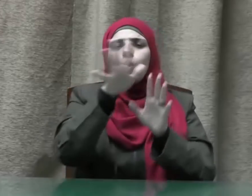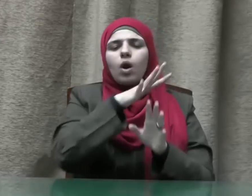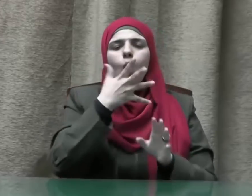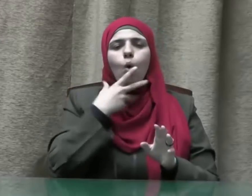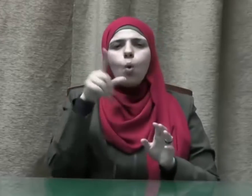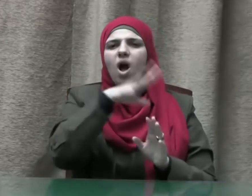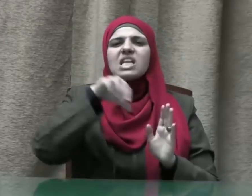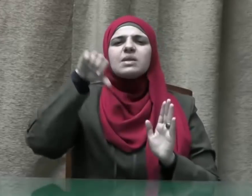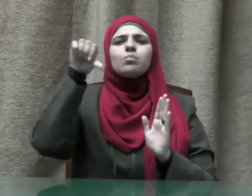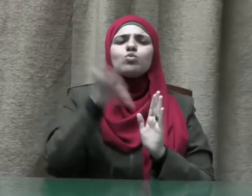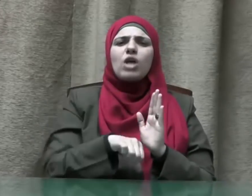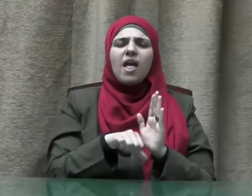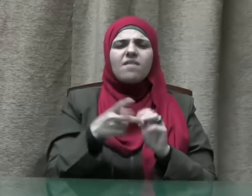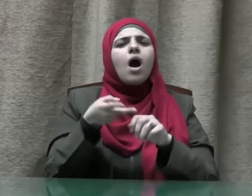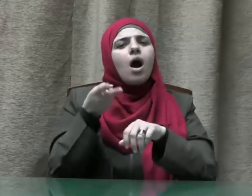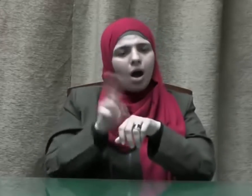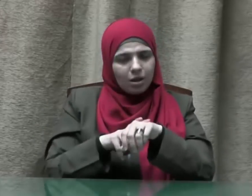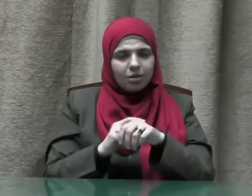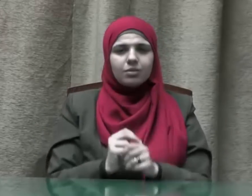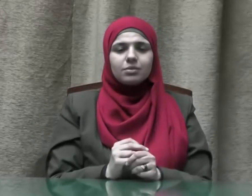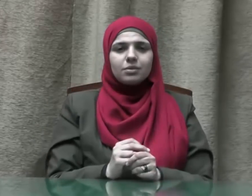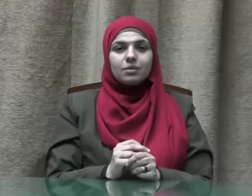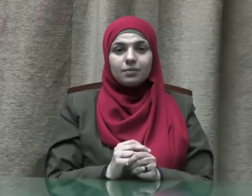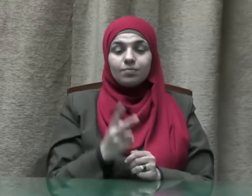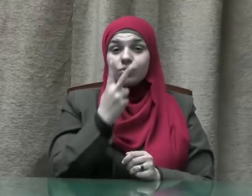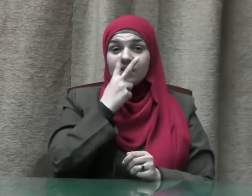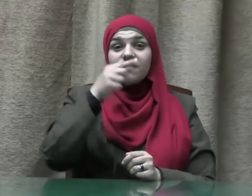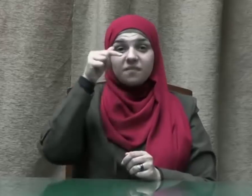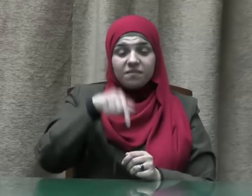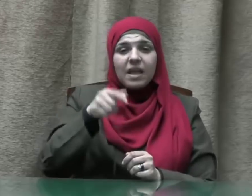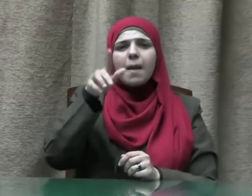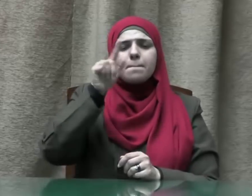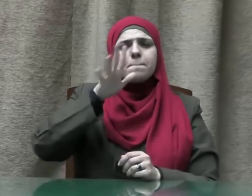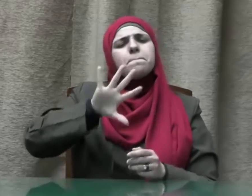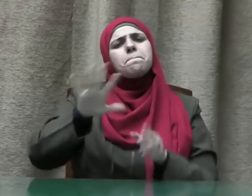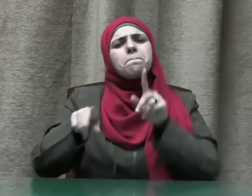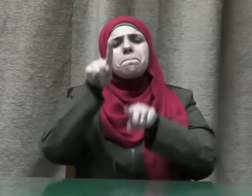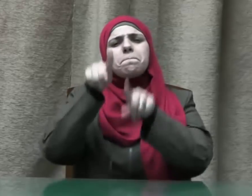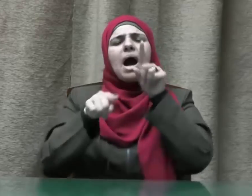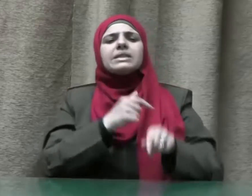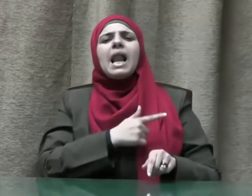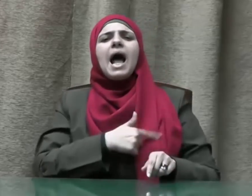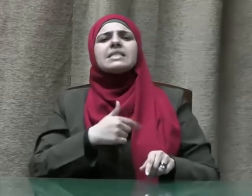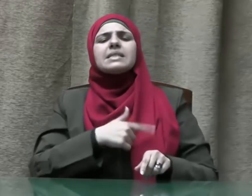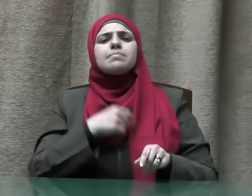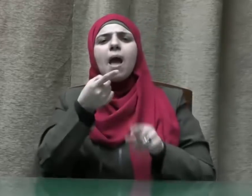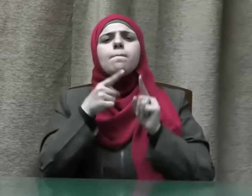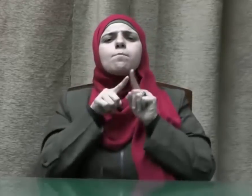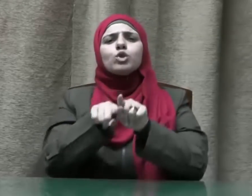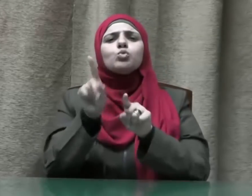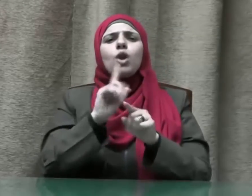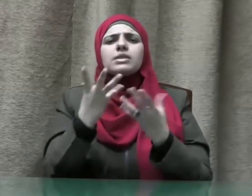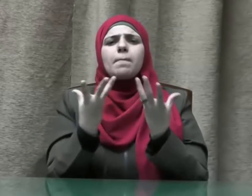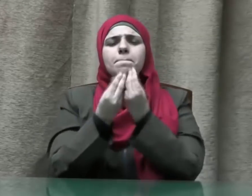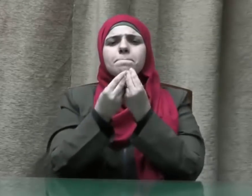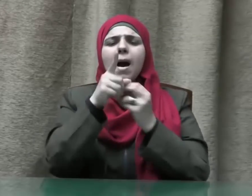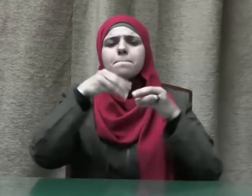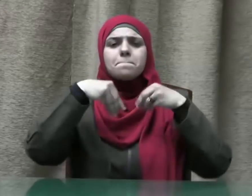أيضاً اطلاق بعض الأسماء التي لا تنطبق على مسمياتها